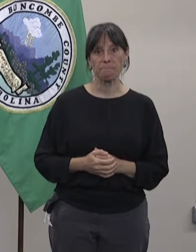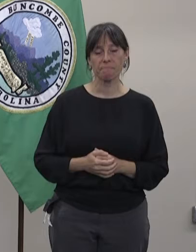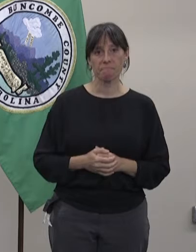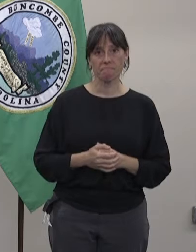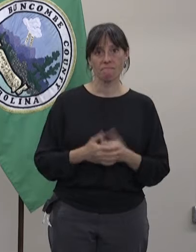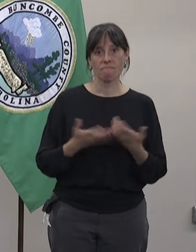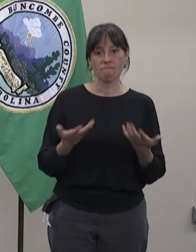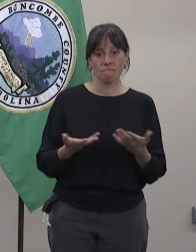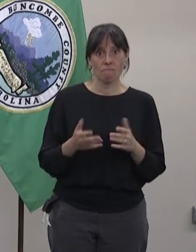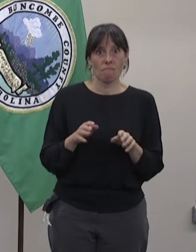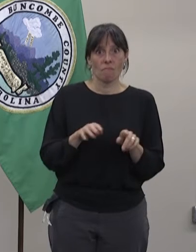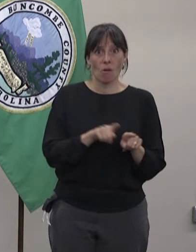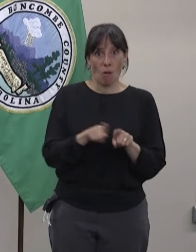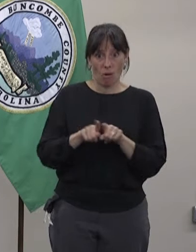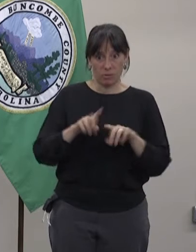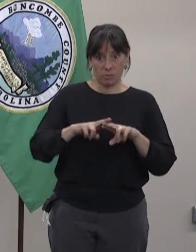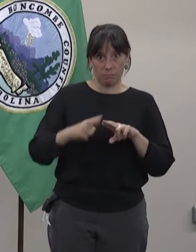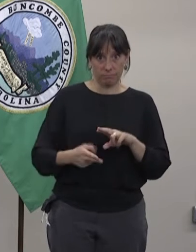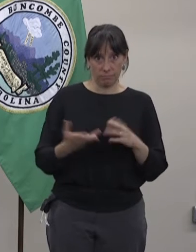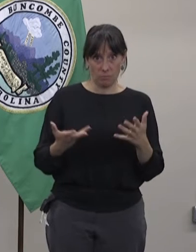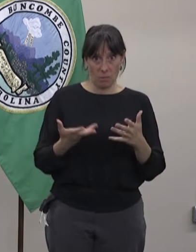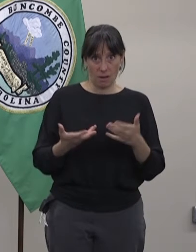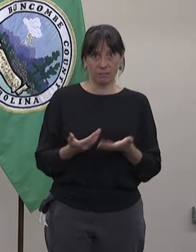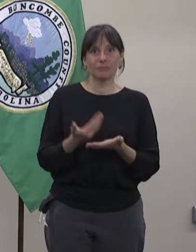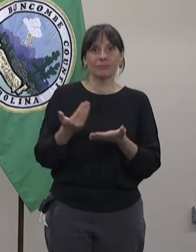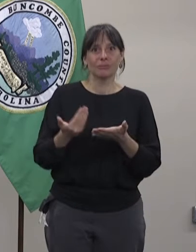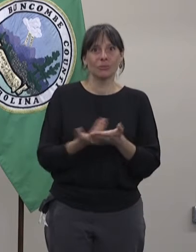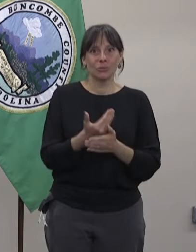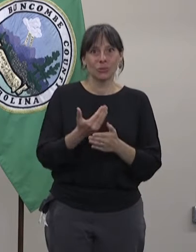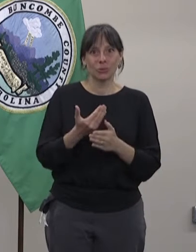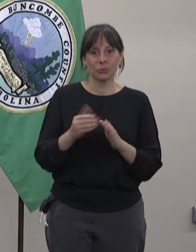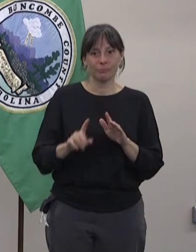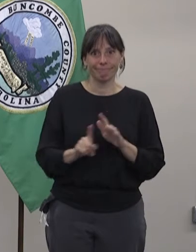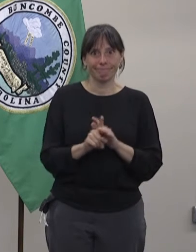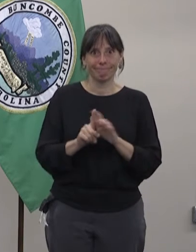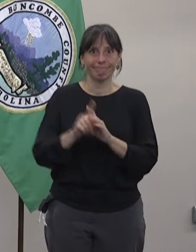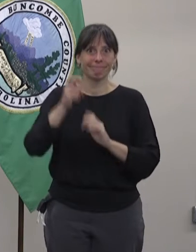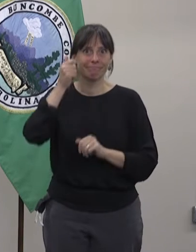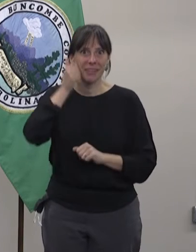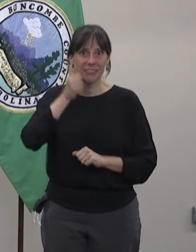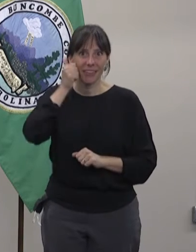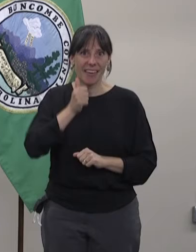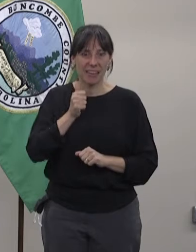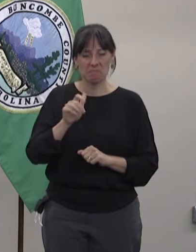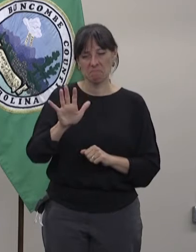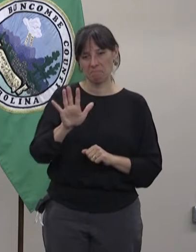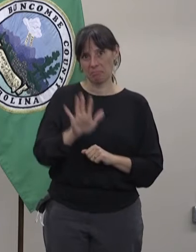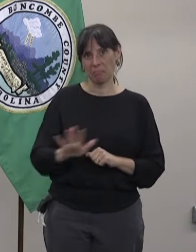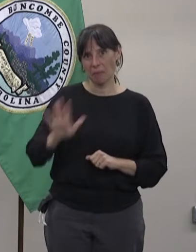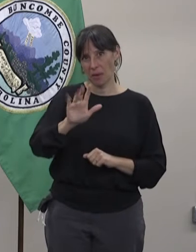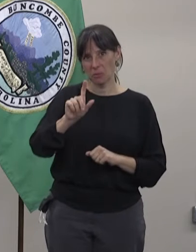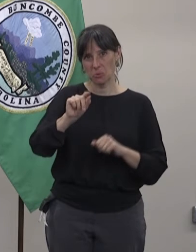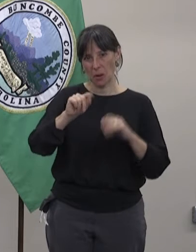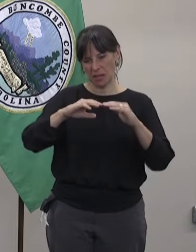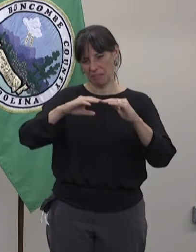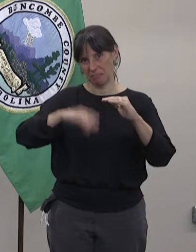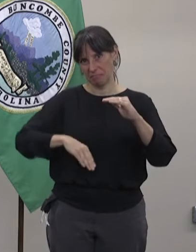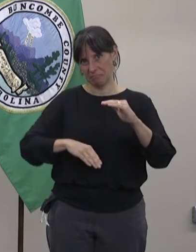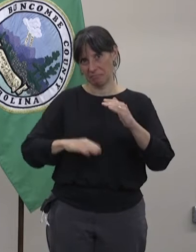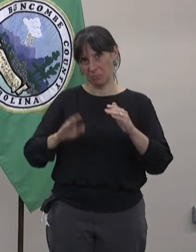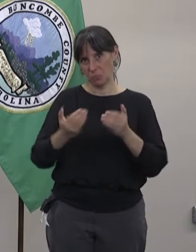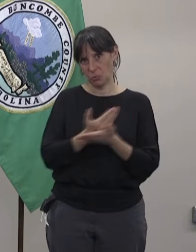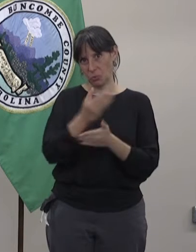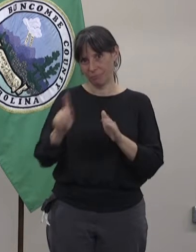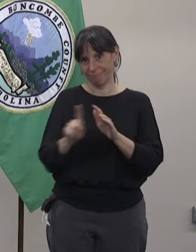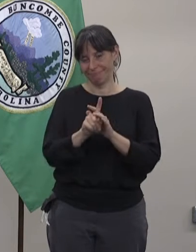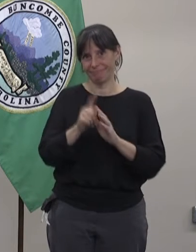en nuestra comunidad. Acabamos, vemos como una media de menos de